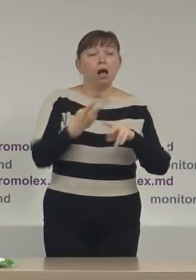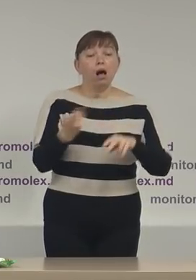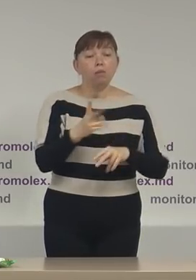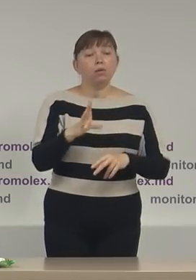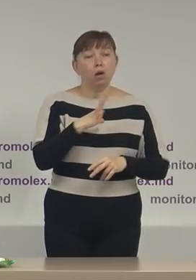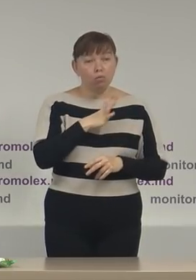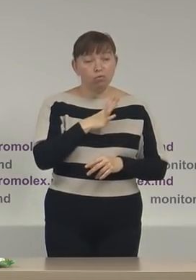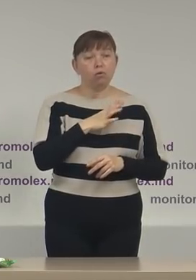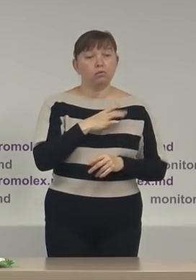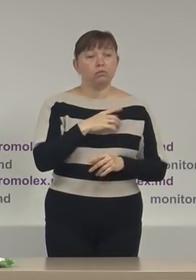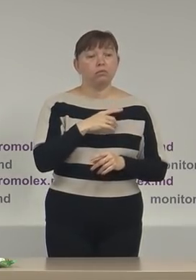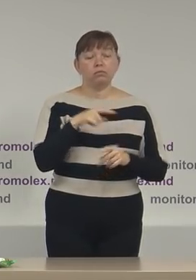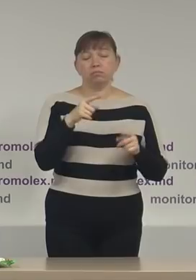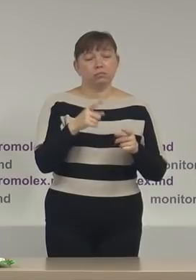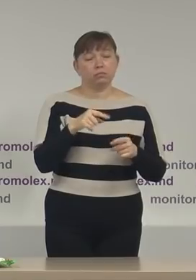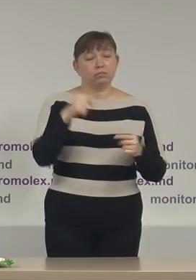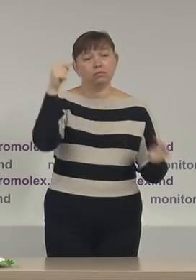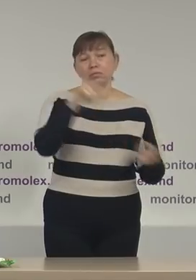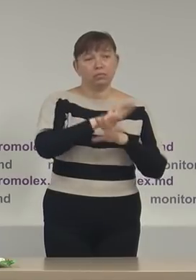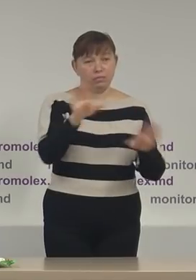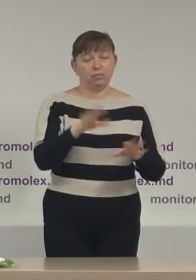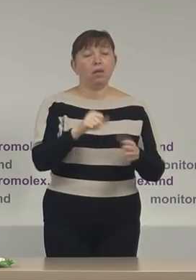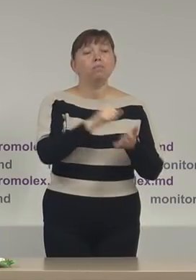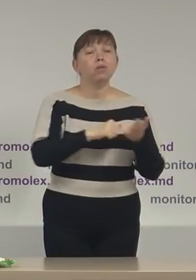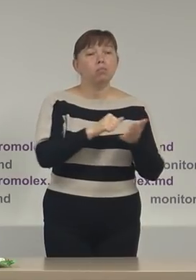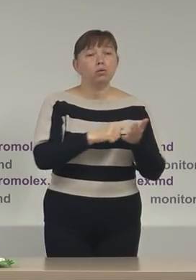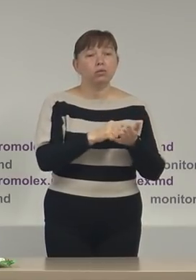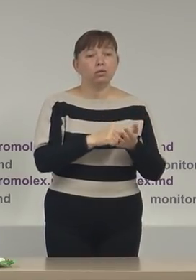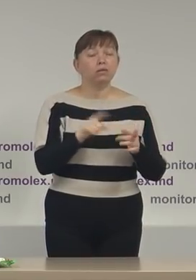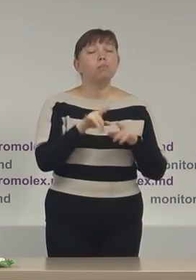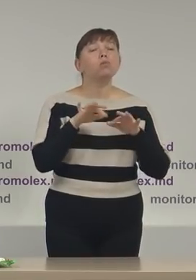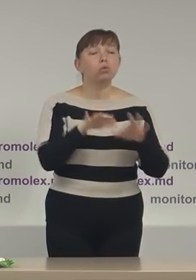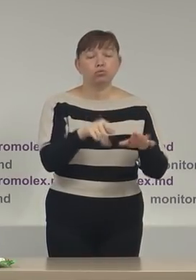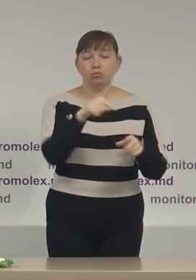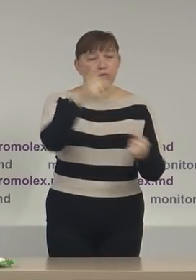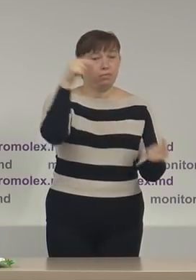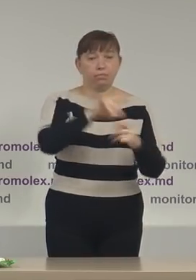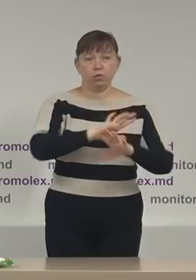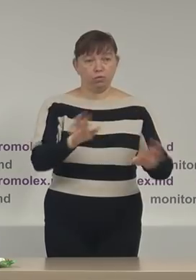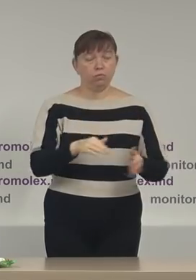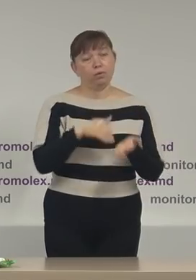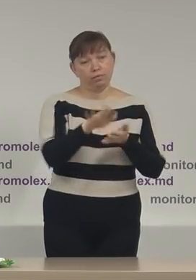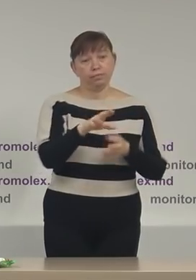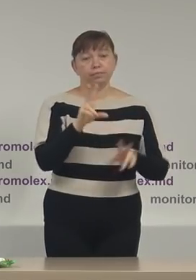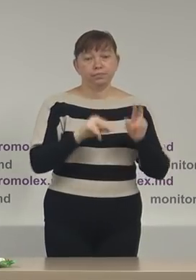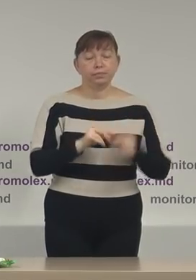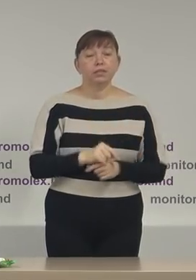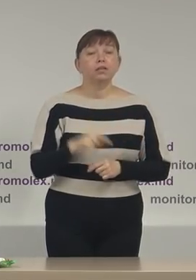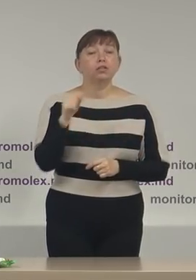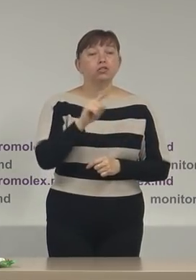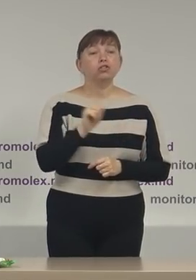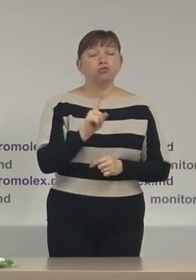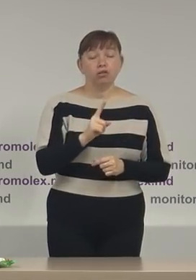declarate inadmisibile pe motiv de procedură. În ceea ce privește prestația